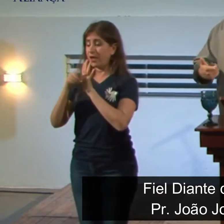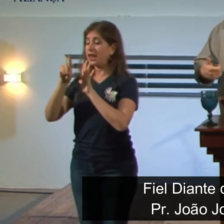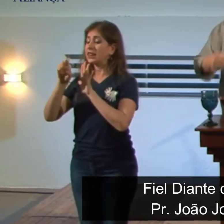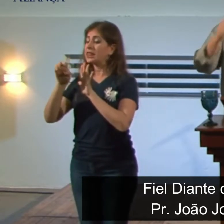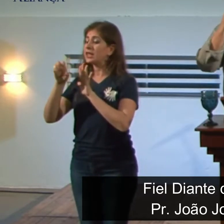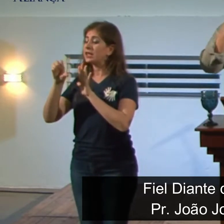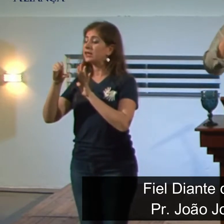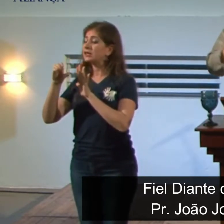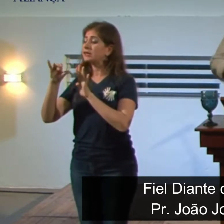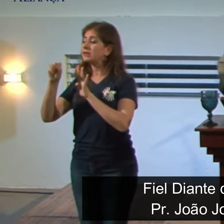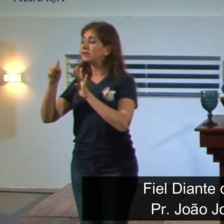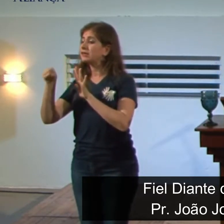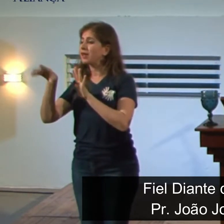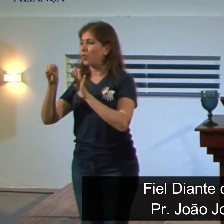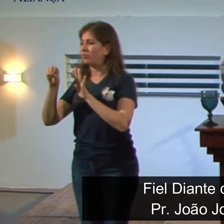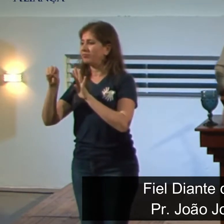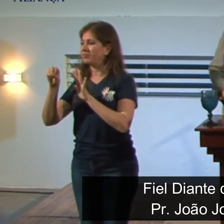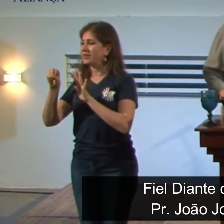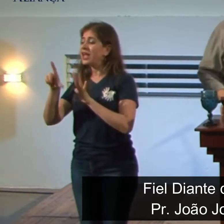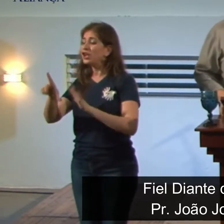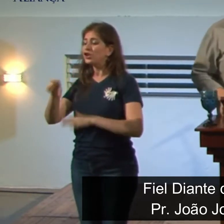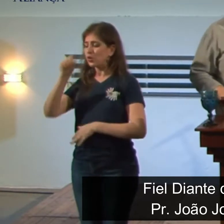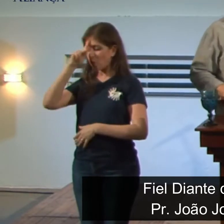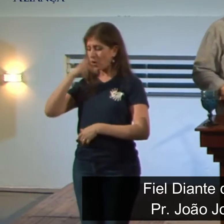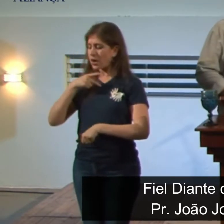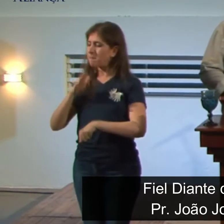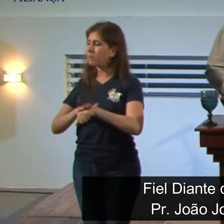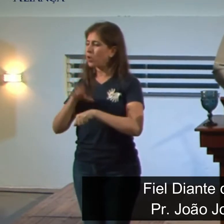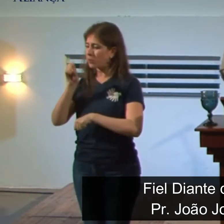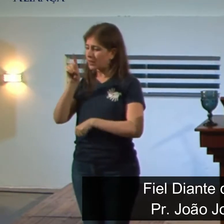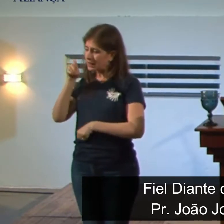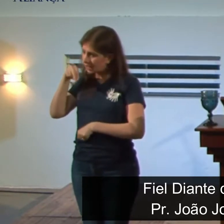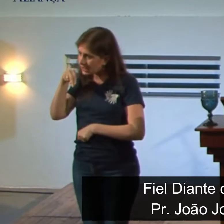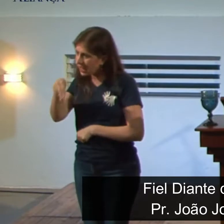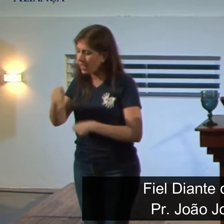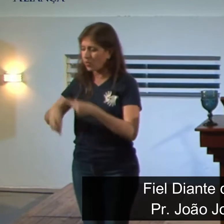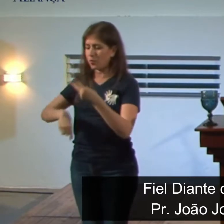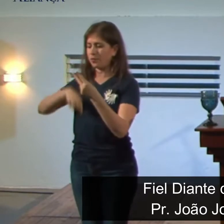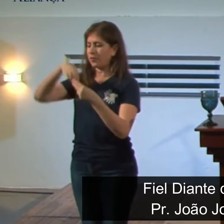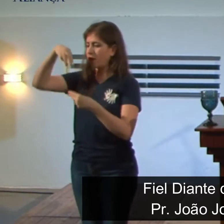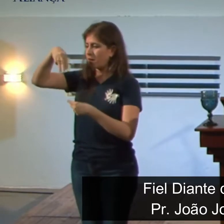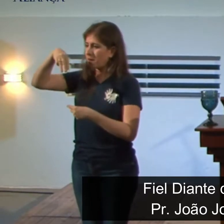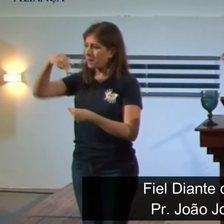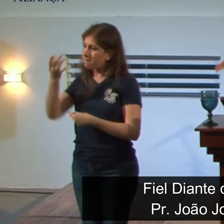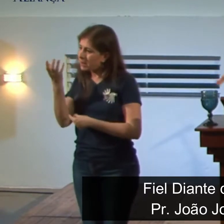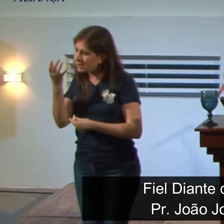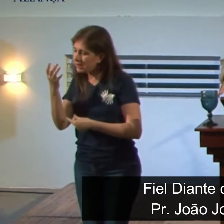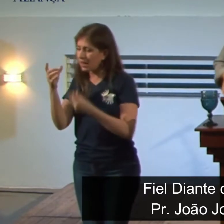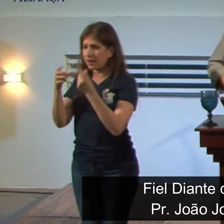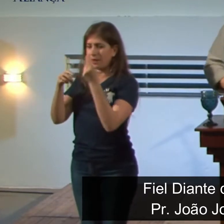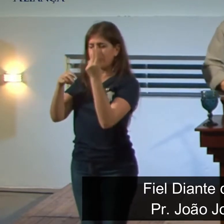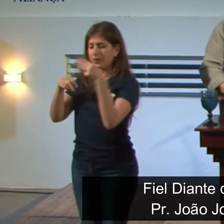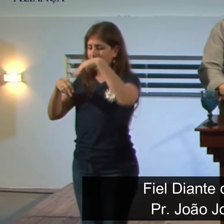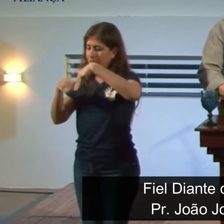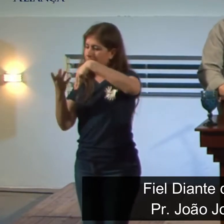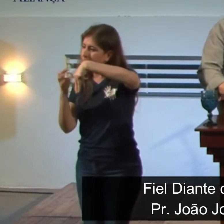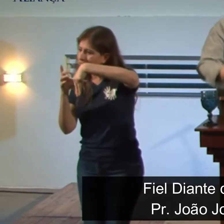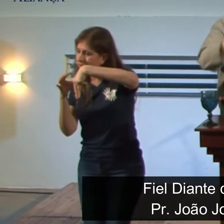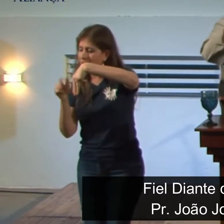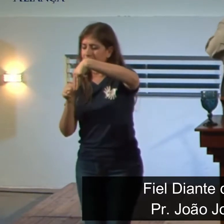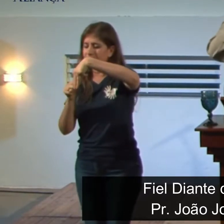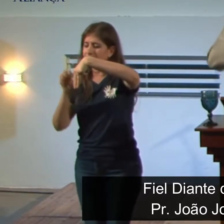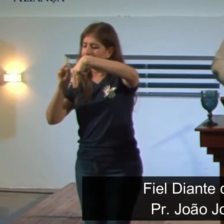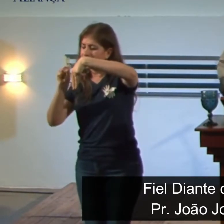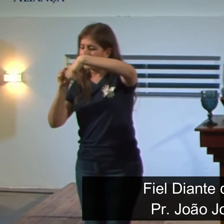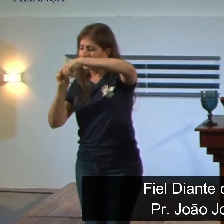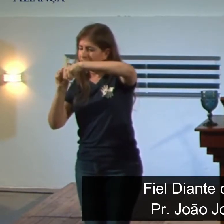Resoluta. De Daniel e seus amigos em se manterem fiéis a Deus e a estratégia para isso.